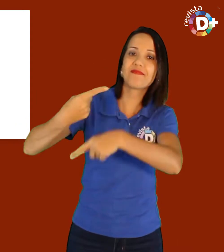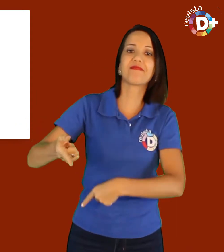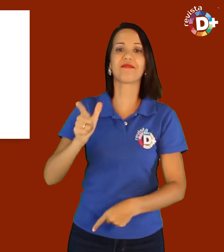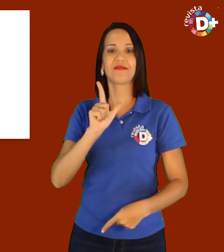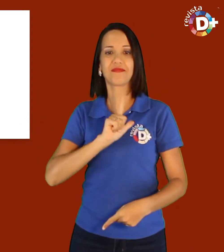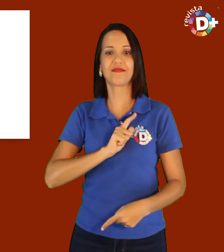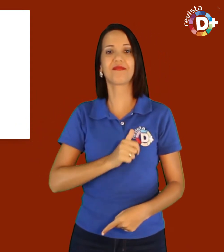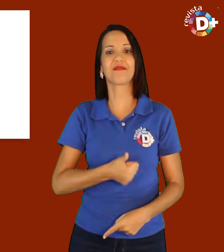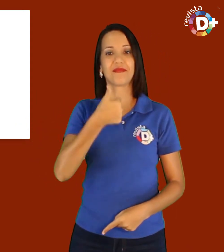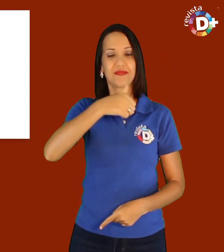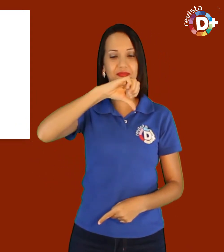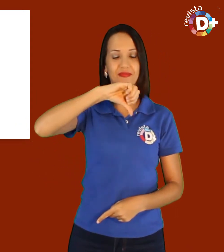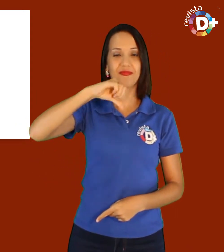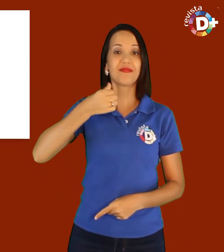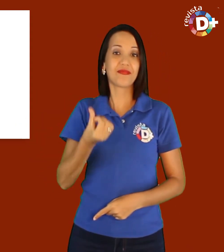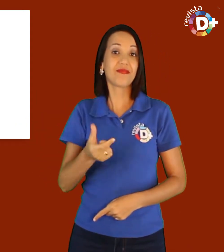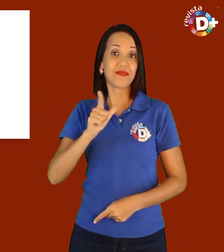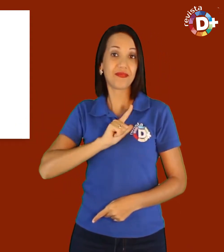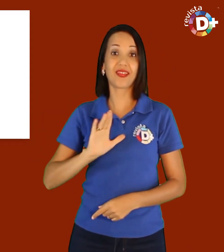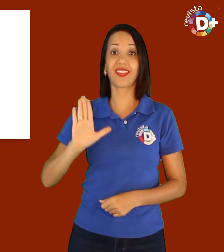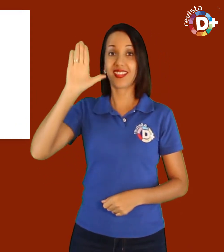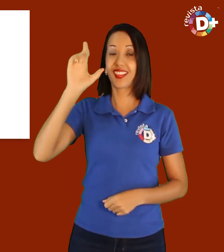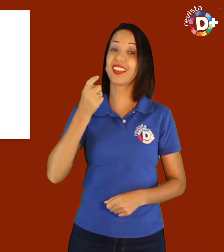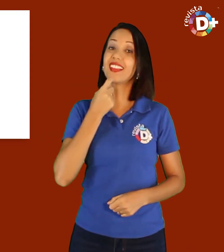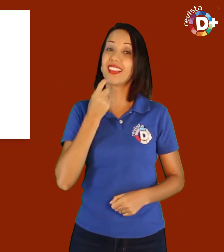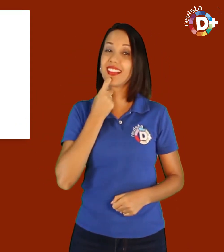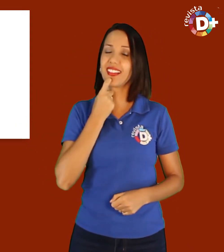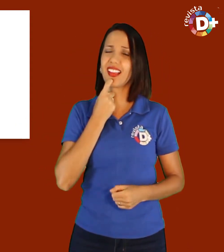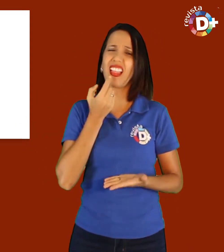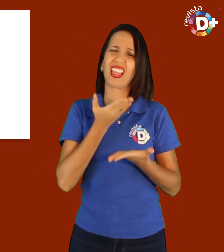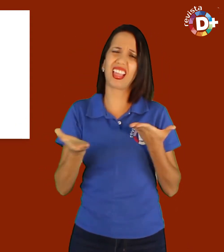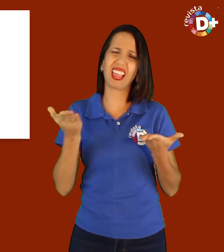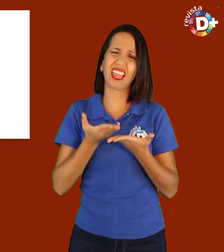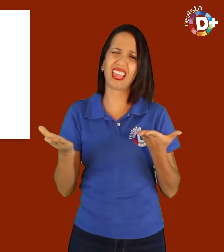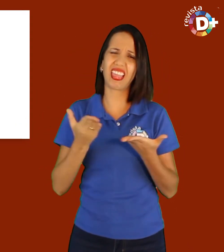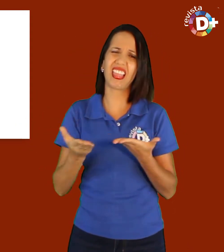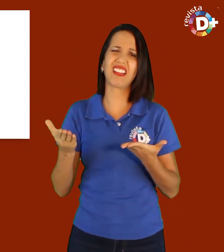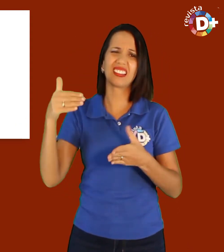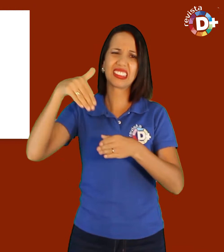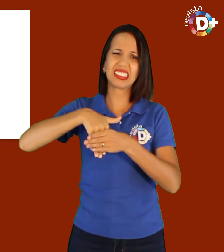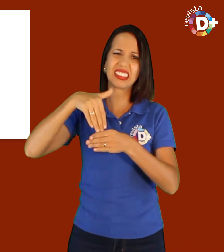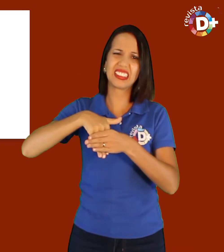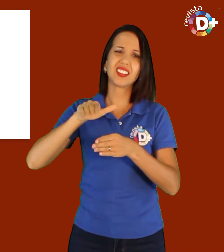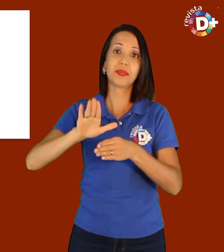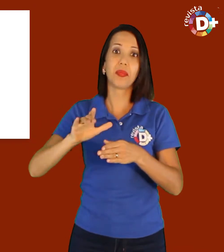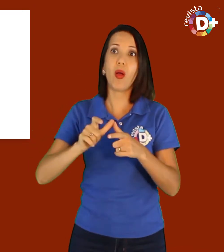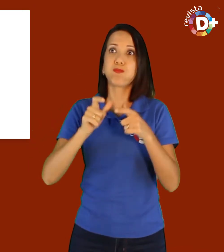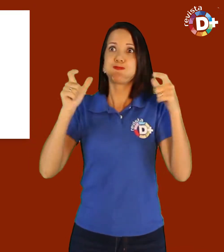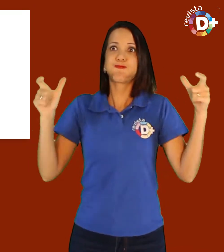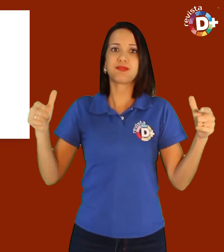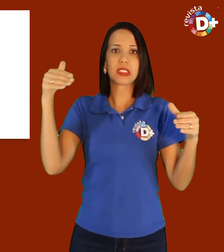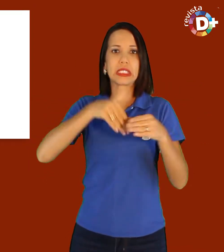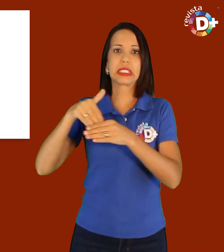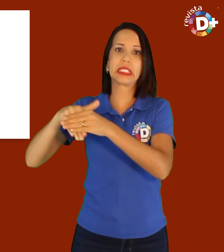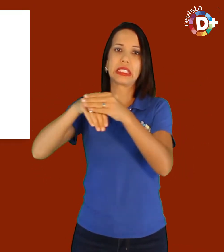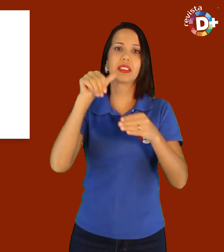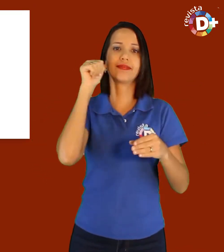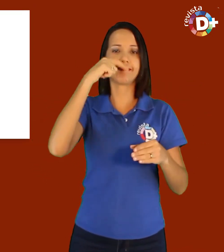à Prefeitura de Campinas e cheguei ao segundo turno do pleito. Perdi as eleições, mas foi a maior votação já obtida por uma